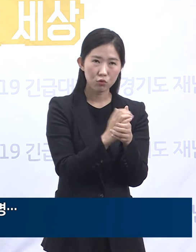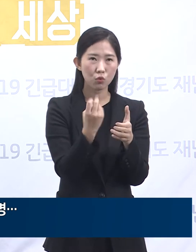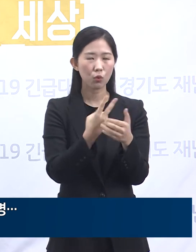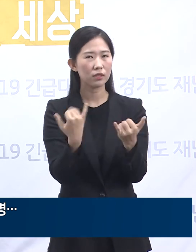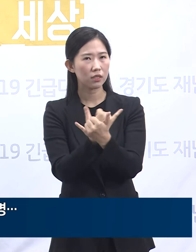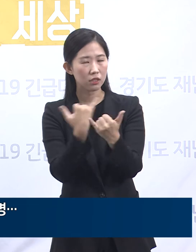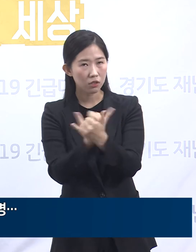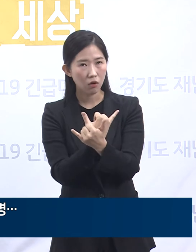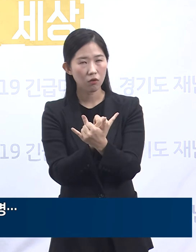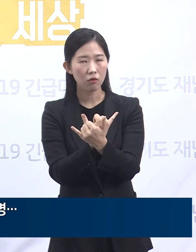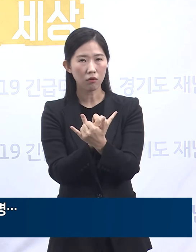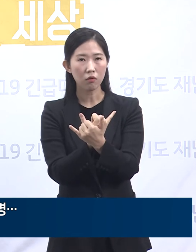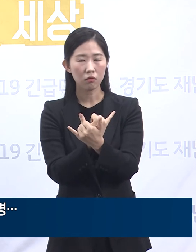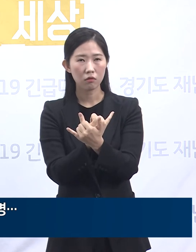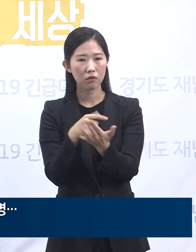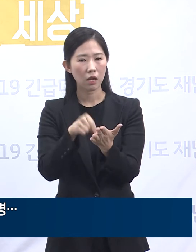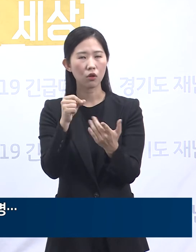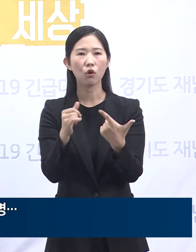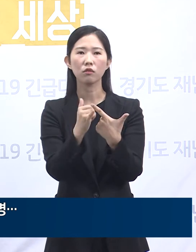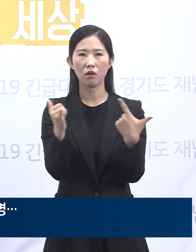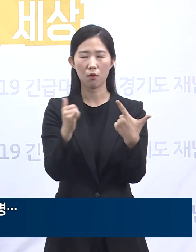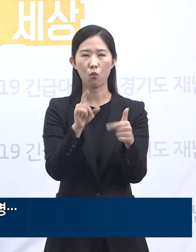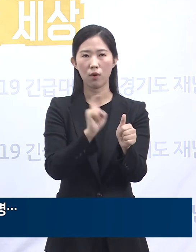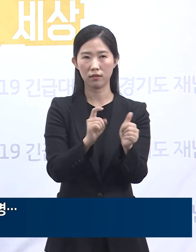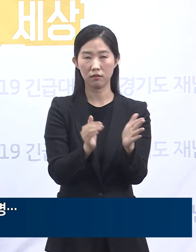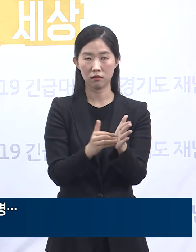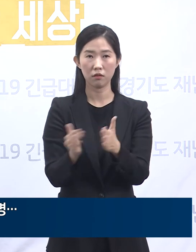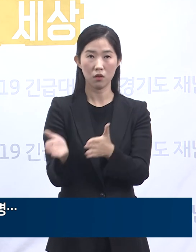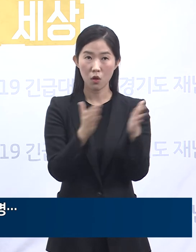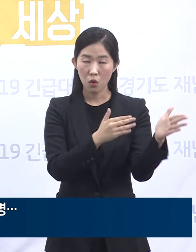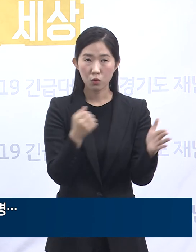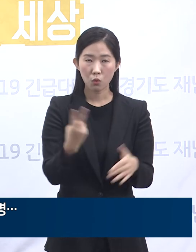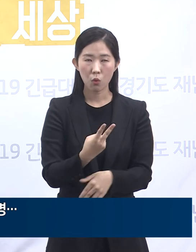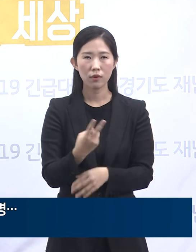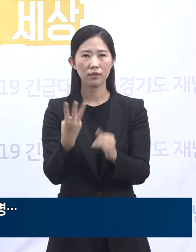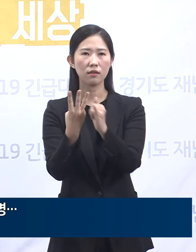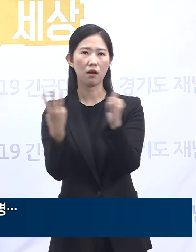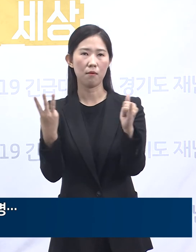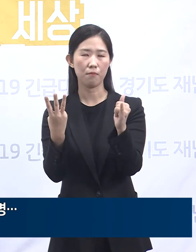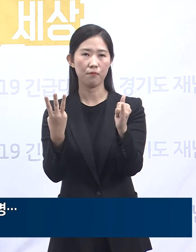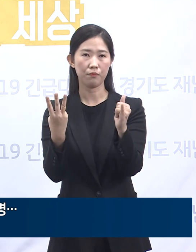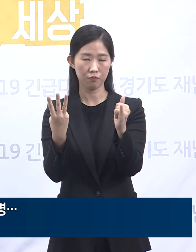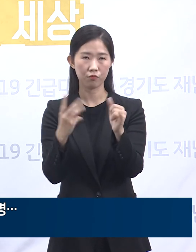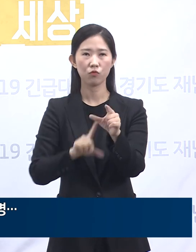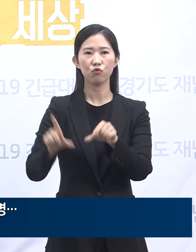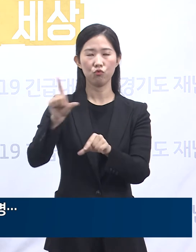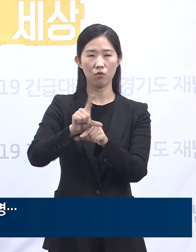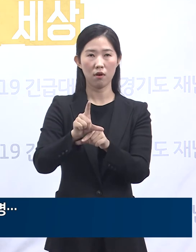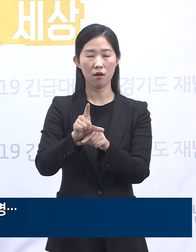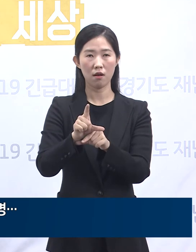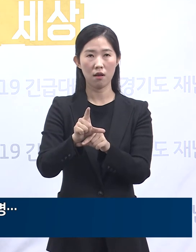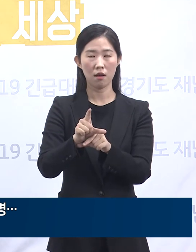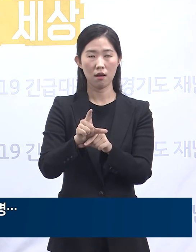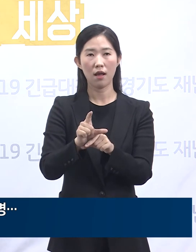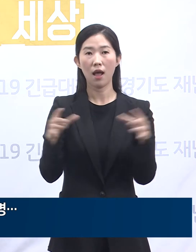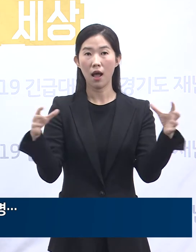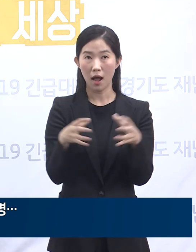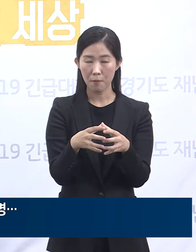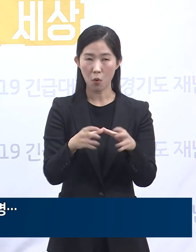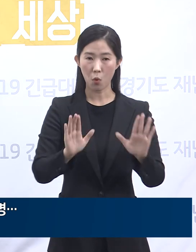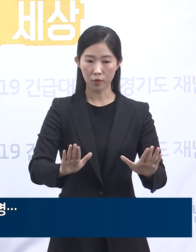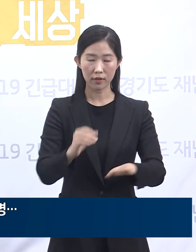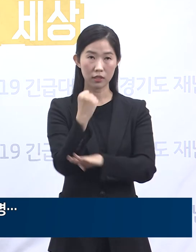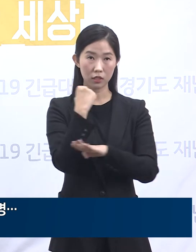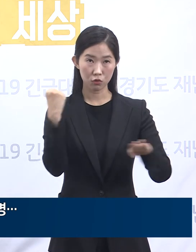6명이 확진 판정을 받았고 확진자와 접촉한 3명이 추가 확진 판정을 받으면서 오늘 0시